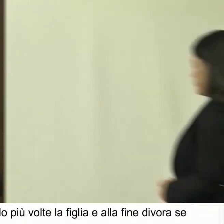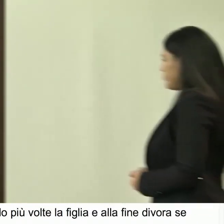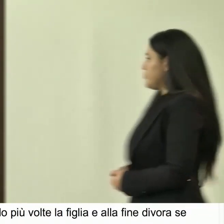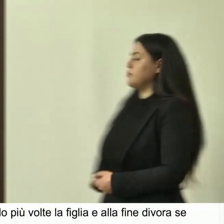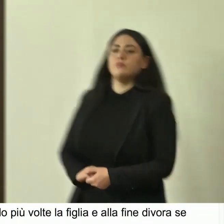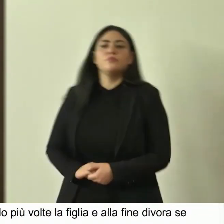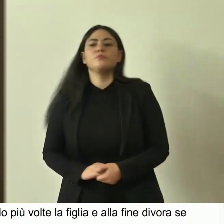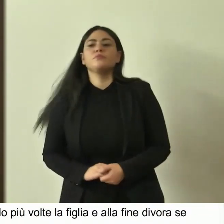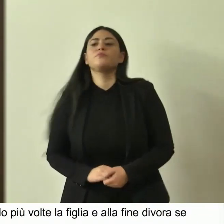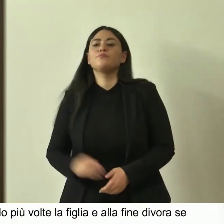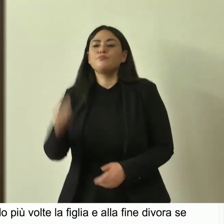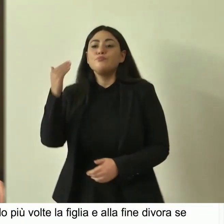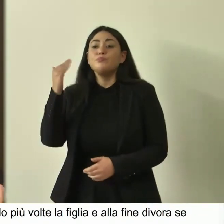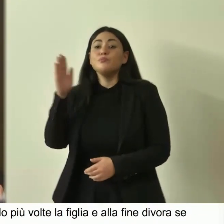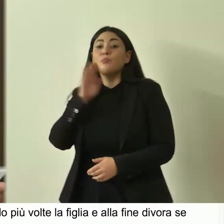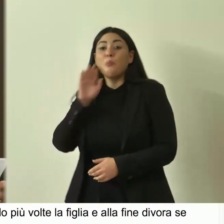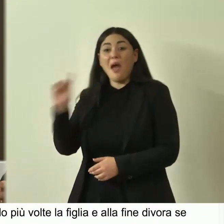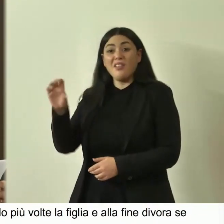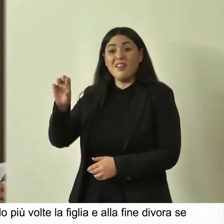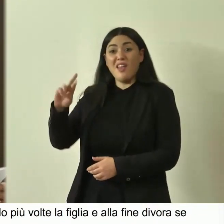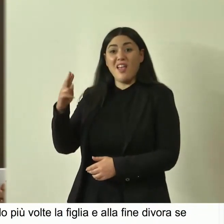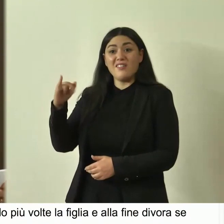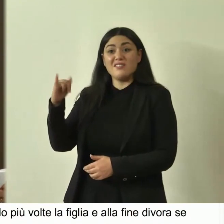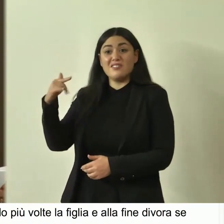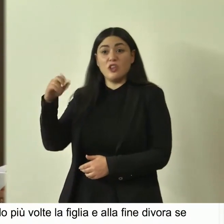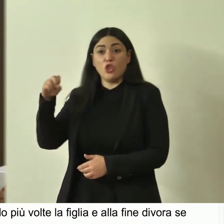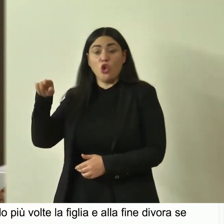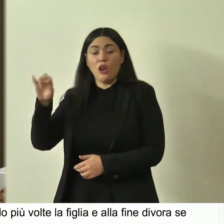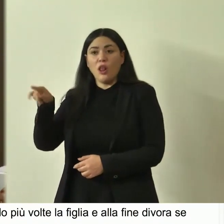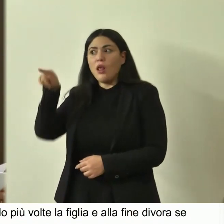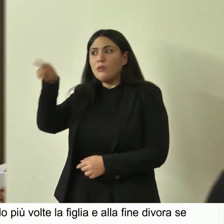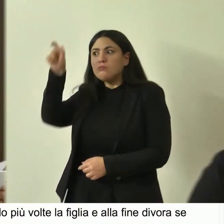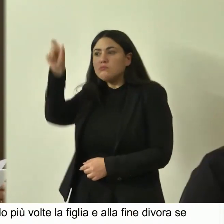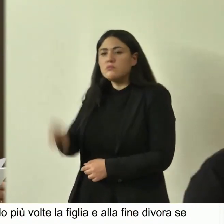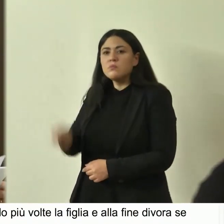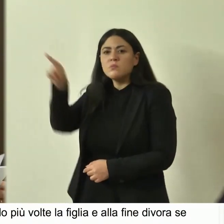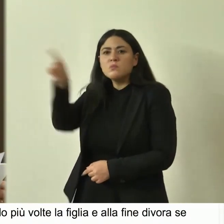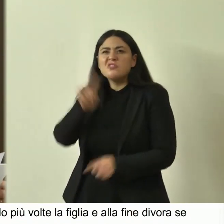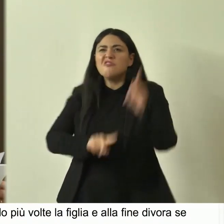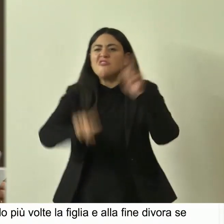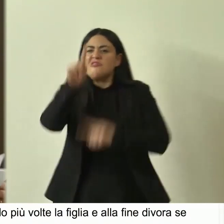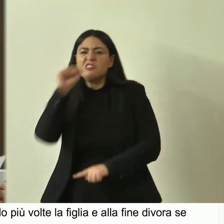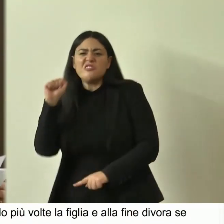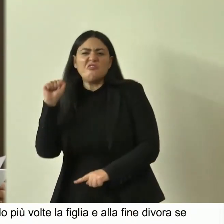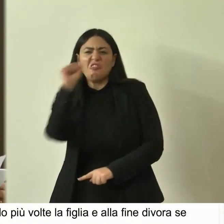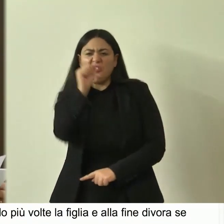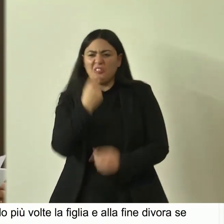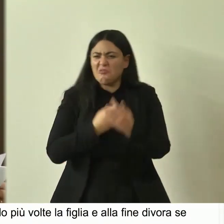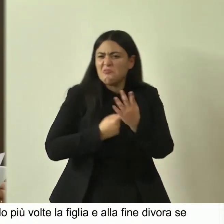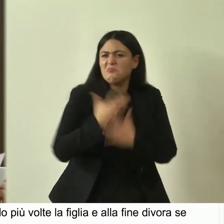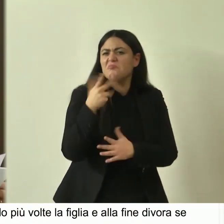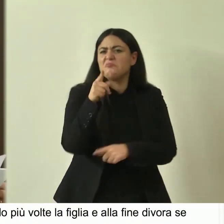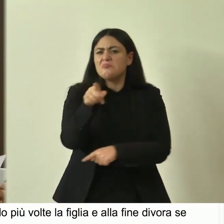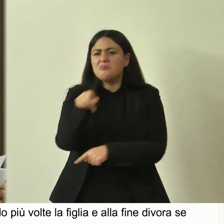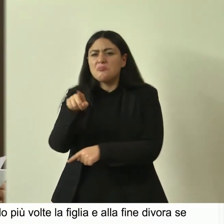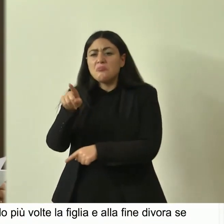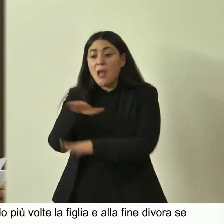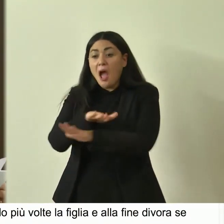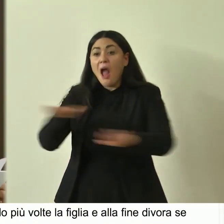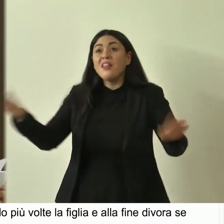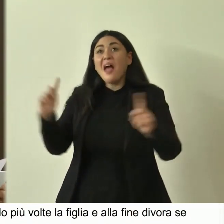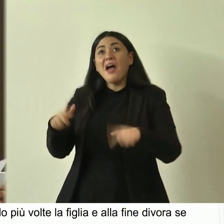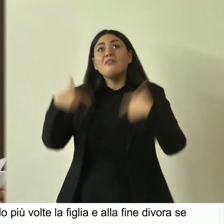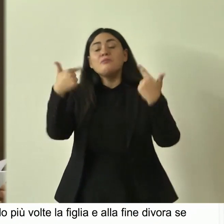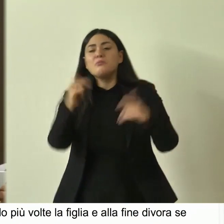Suo padre, Erisittone, era un essere che spregiava le divinità e mai nulla bruciava sugli altari in loro onore.